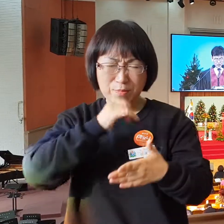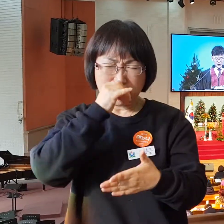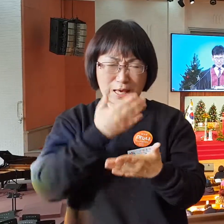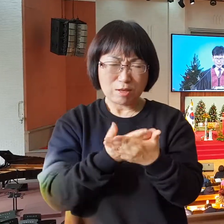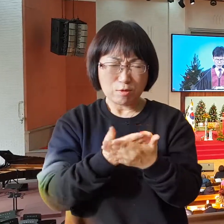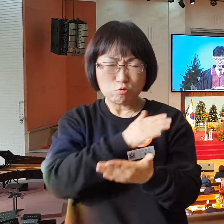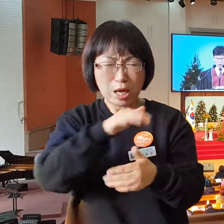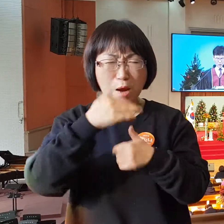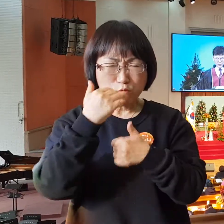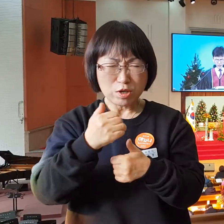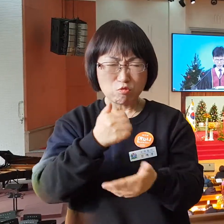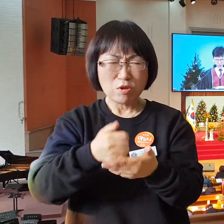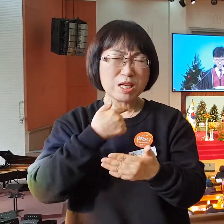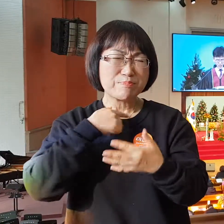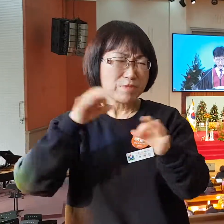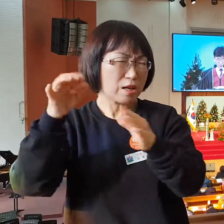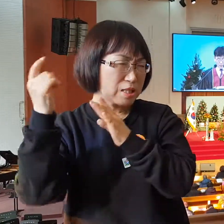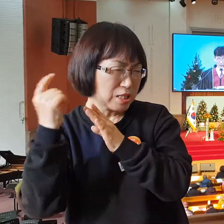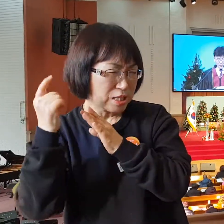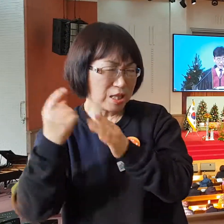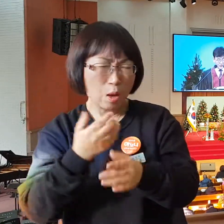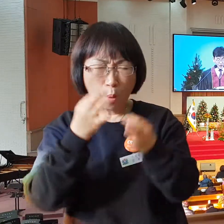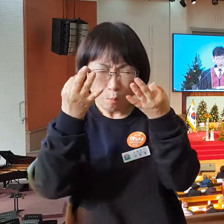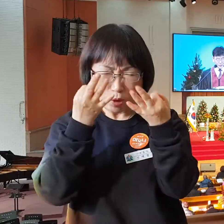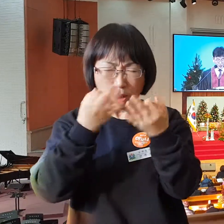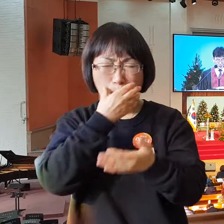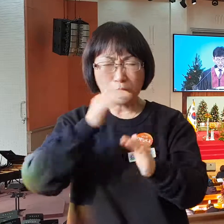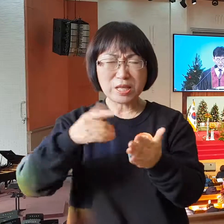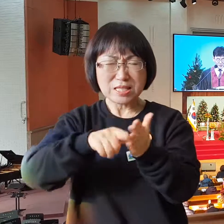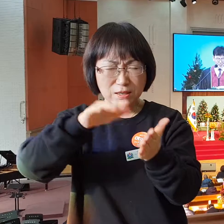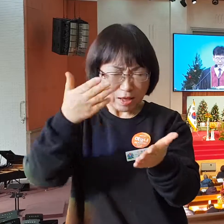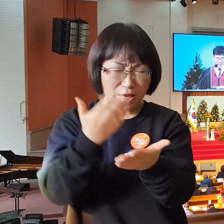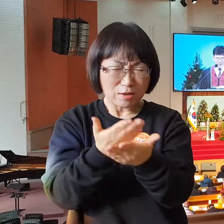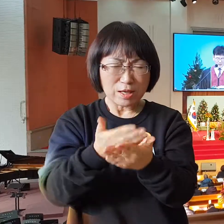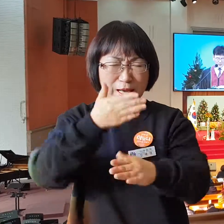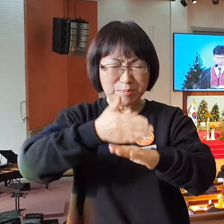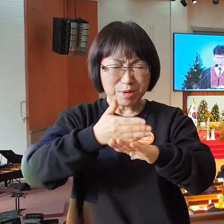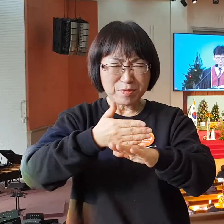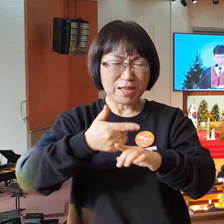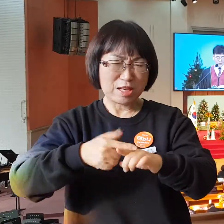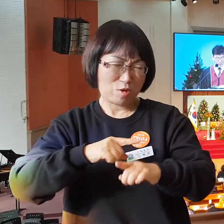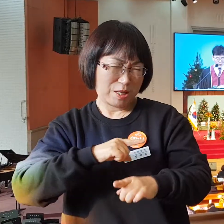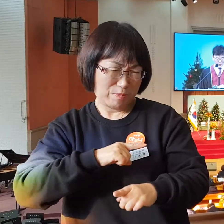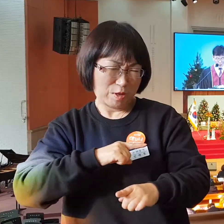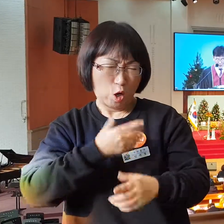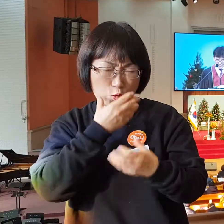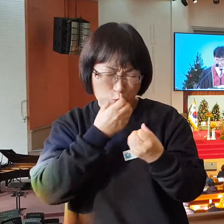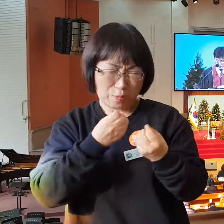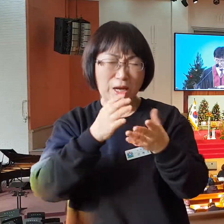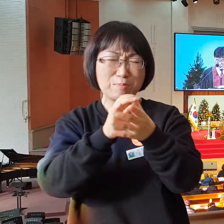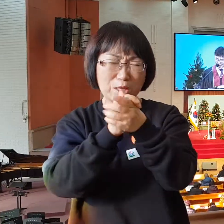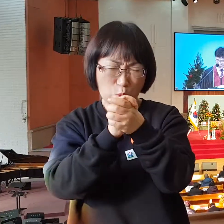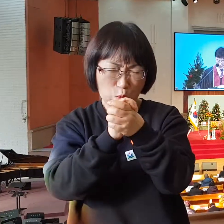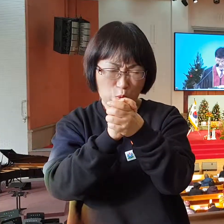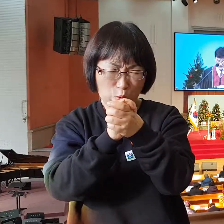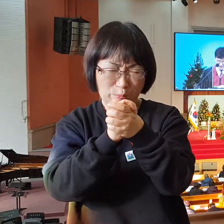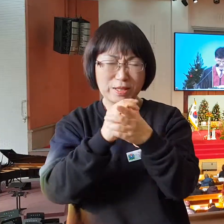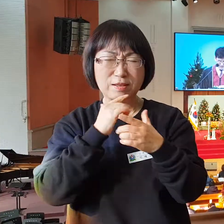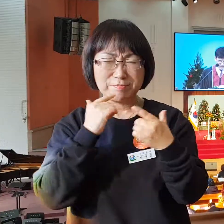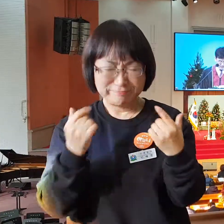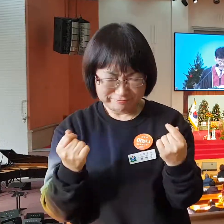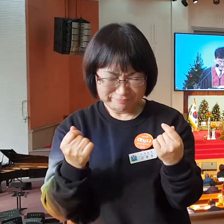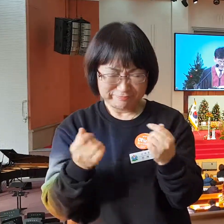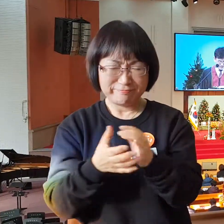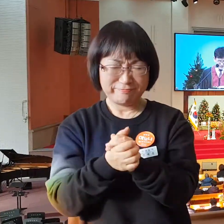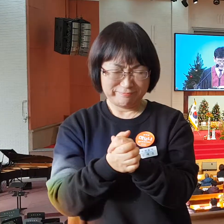우리를 부르시는 주의 음성을 듣는 복된 시간 되게 하여 주옵소서 감사드리며 예수님 이름으로 축복하며 기도하옵나이다